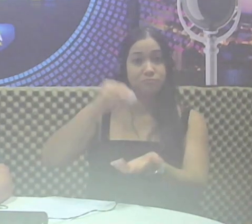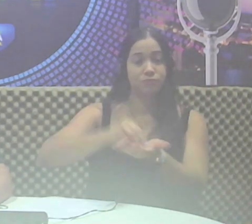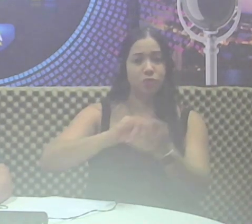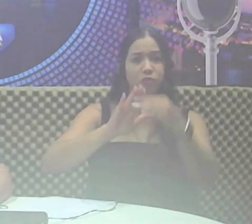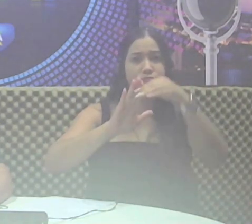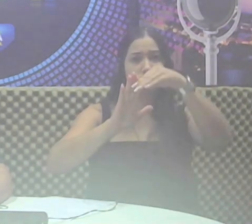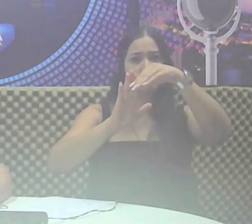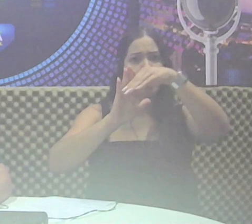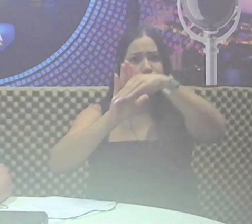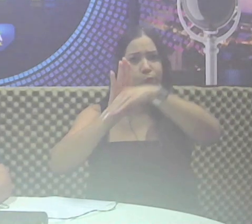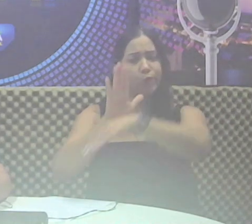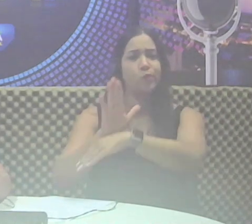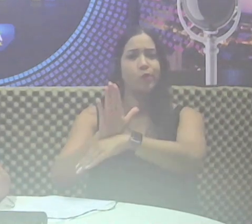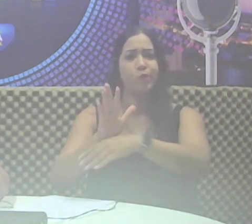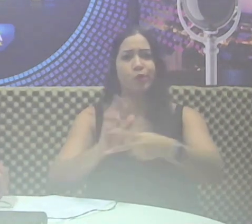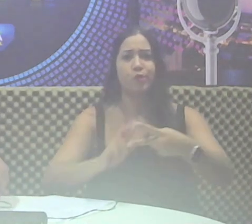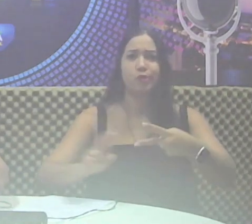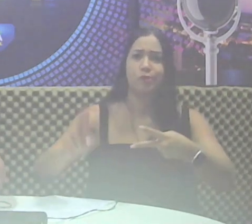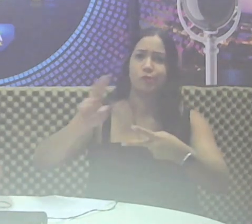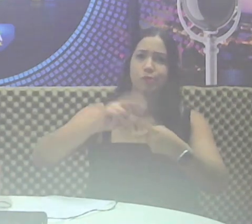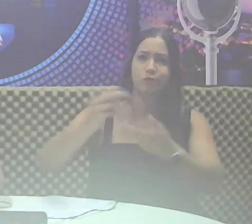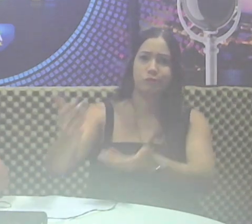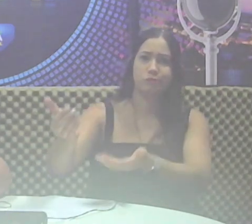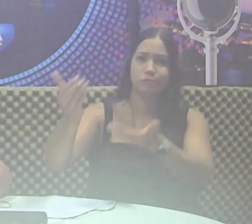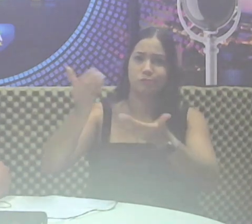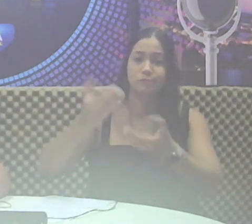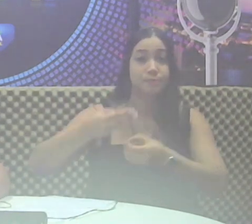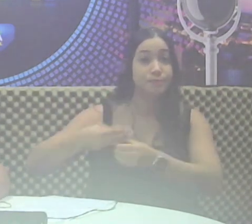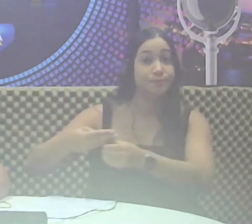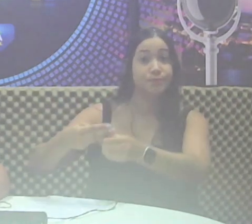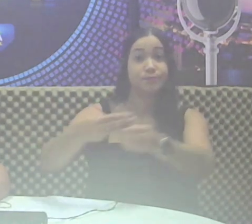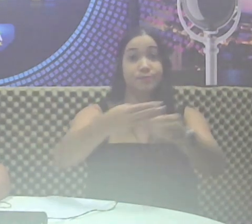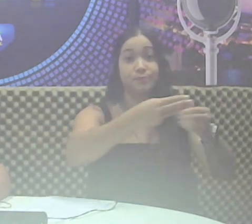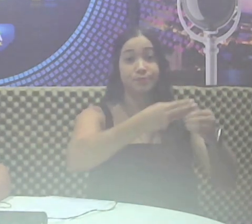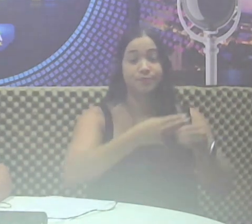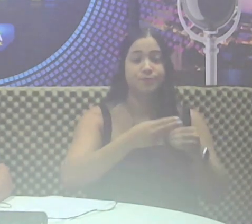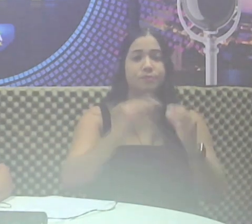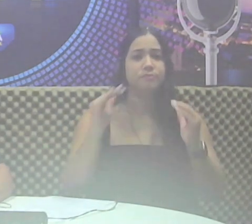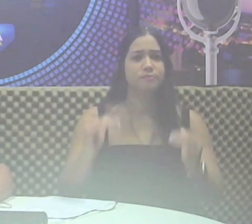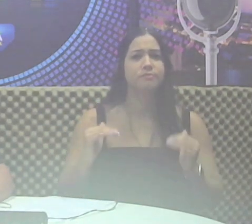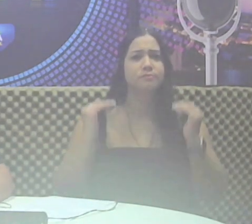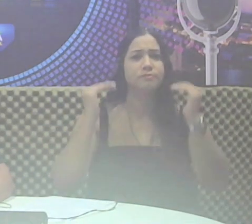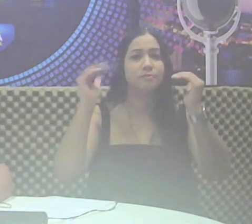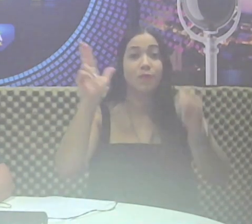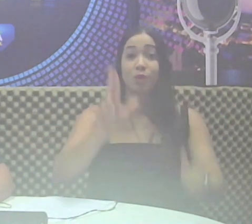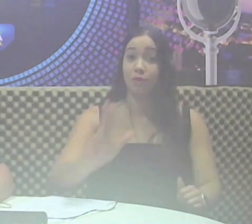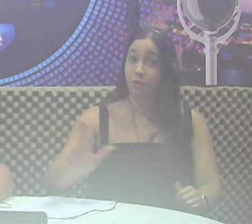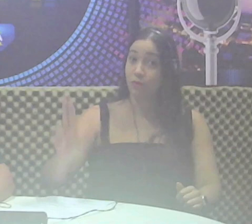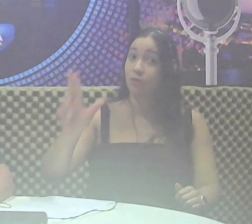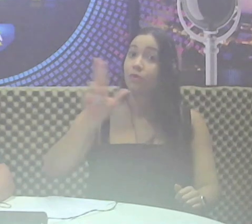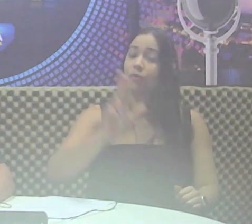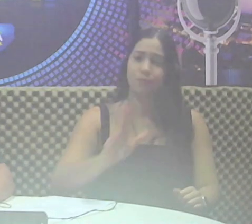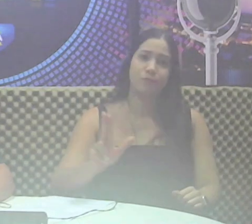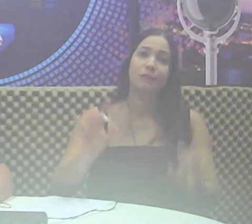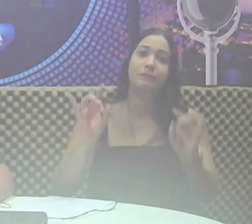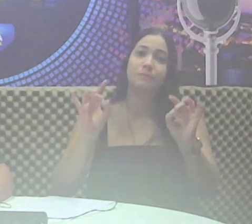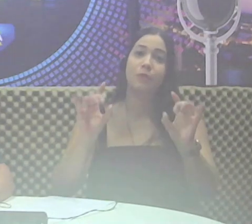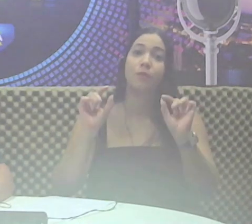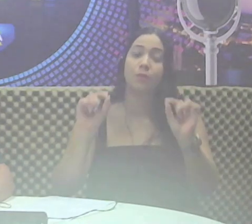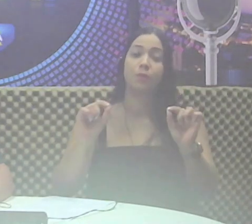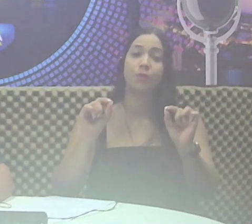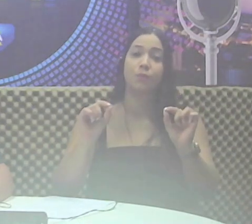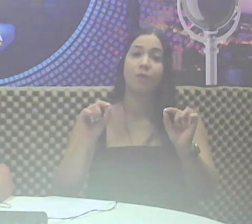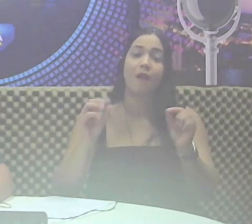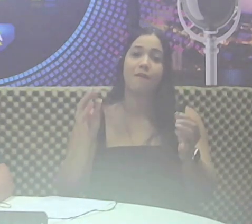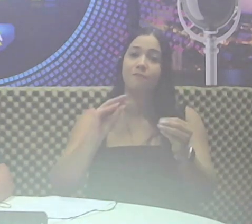acentuada da arrecadação dos municípios, sobretudo em Uberlândia, decorrente especialmente da não